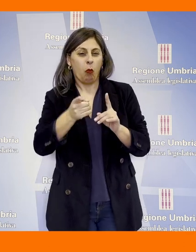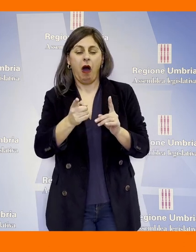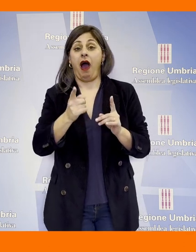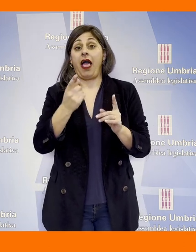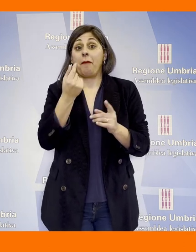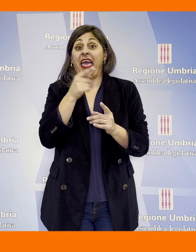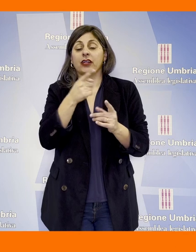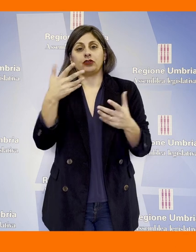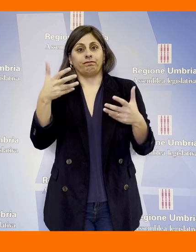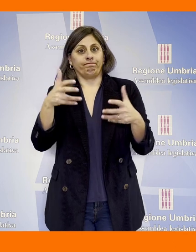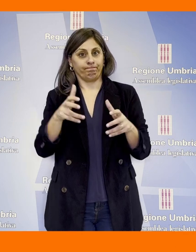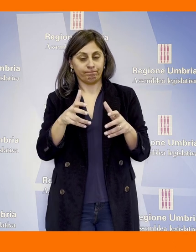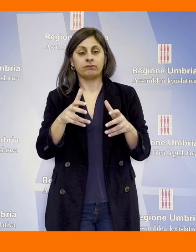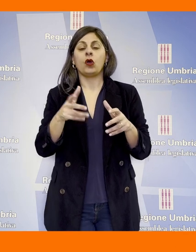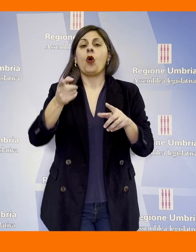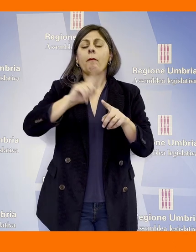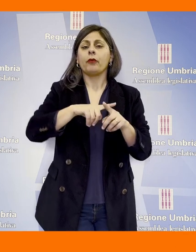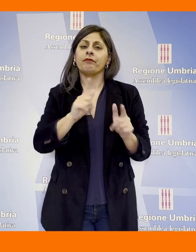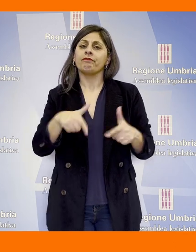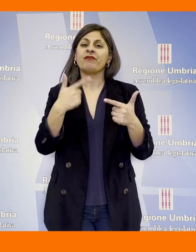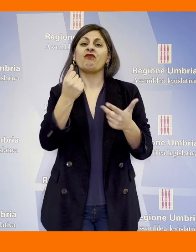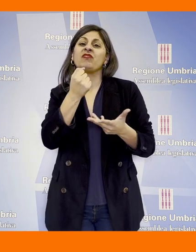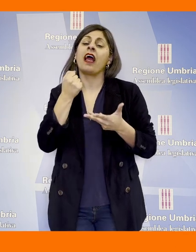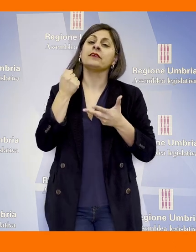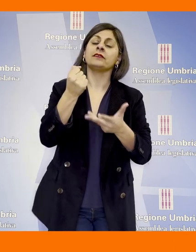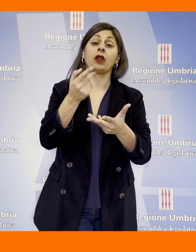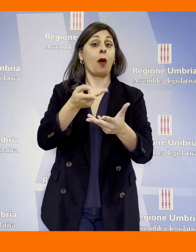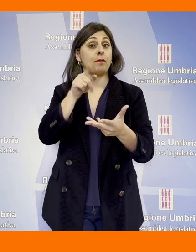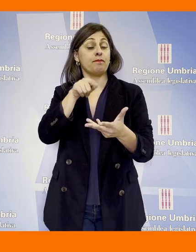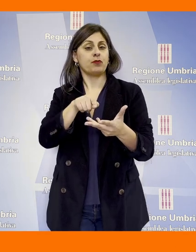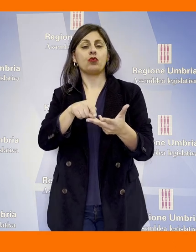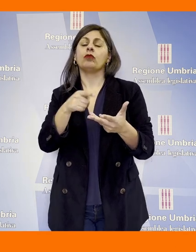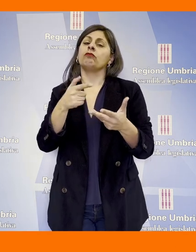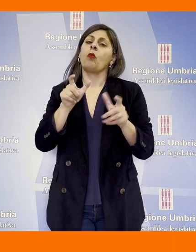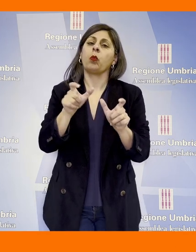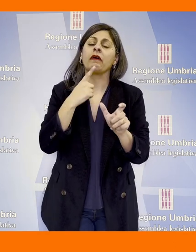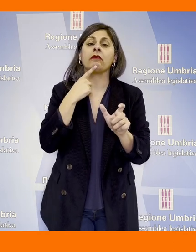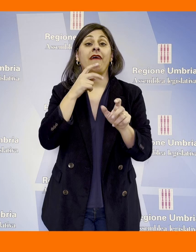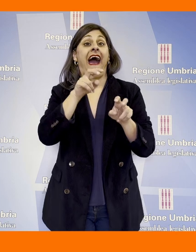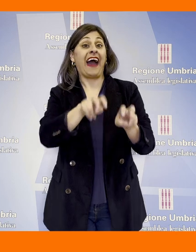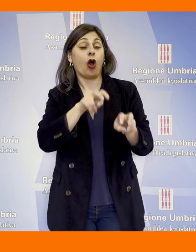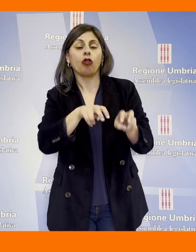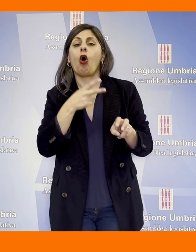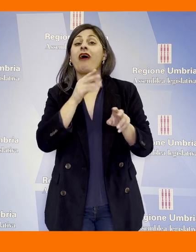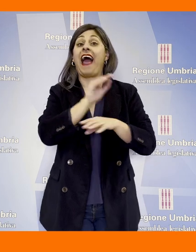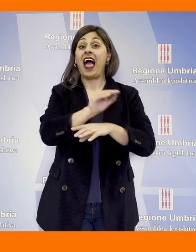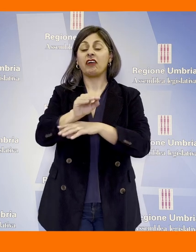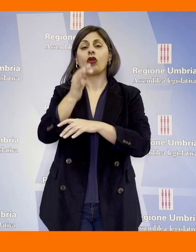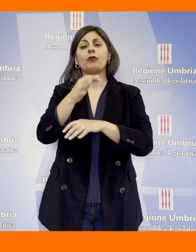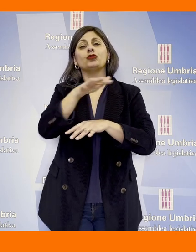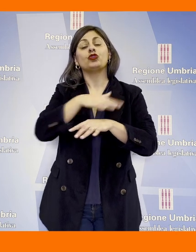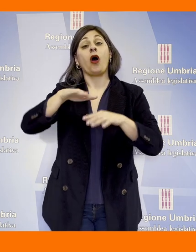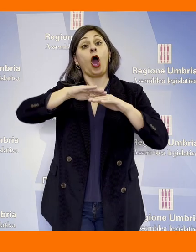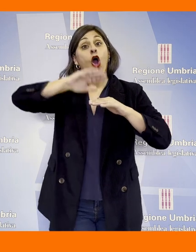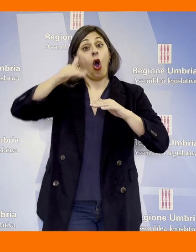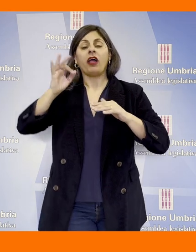contenimento del prezzo, incrementare la dotazione finanziaria a favore di agricoltori e allevatori che operano in aree